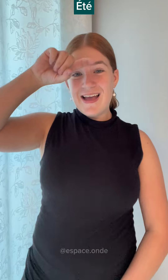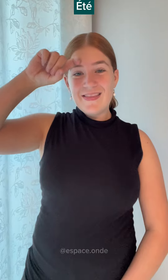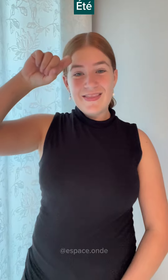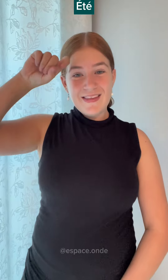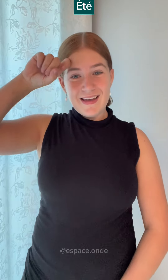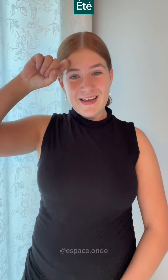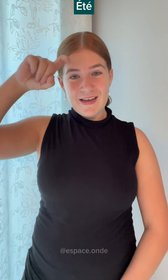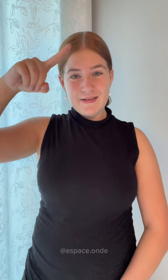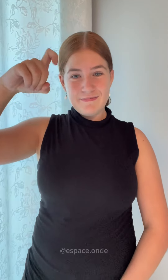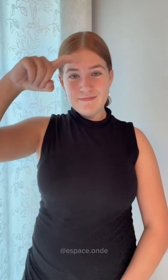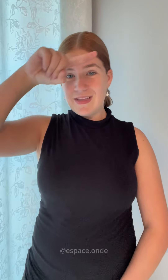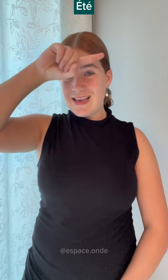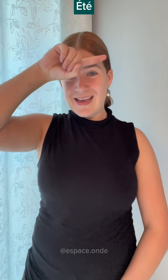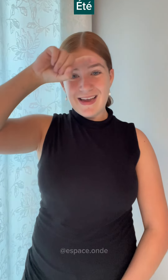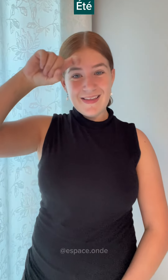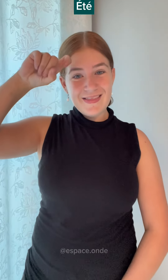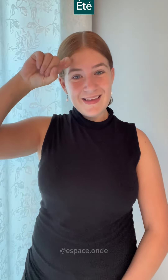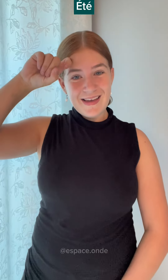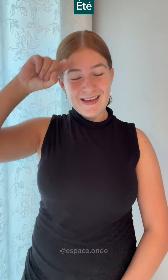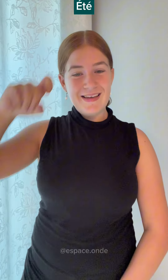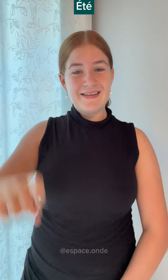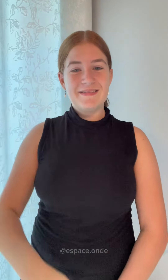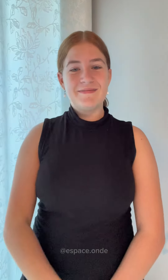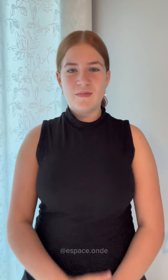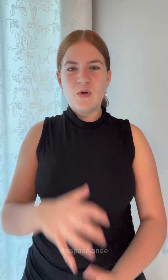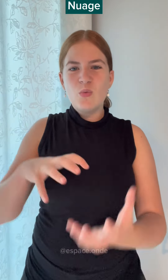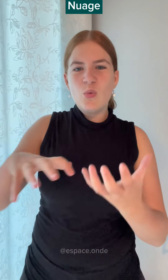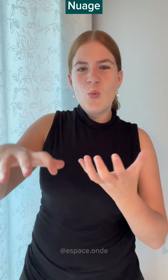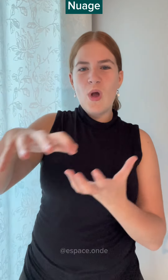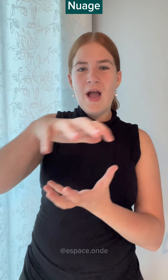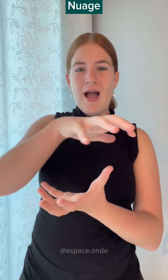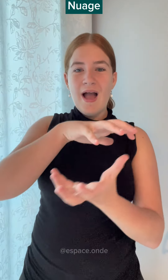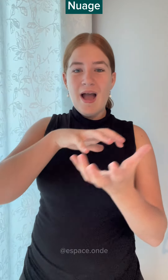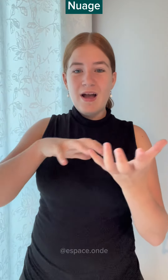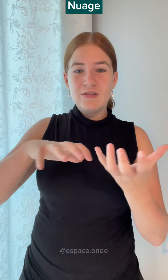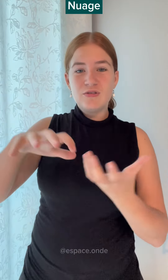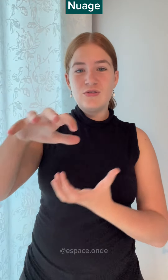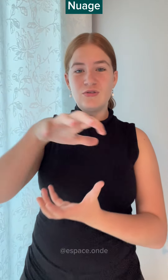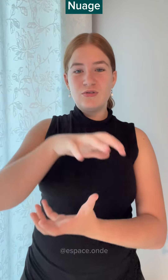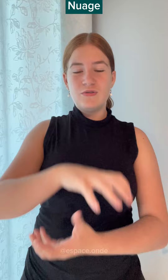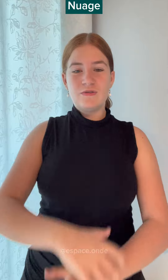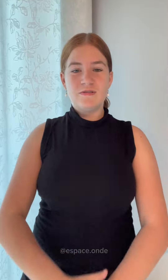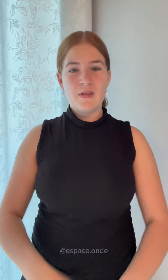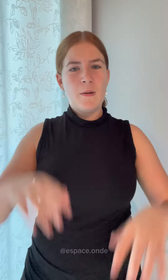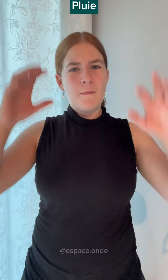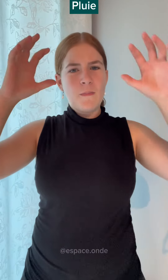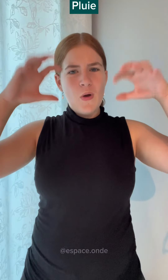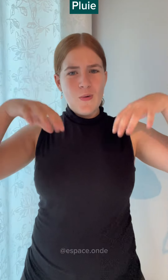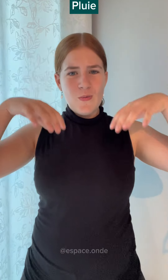nuages pluie